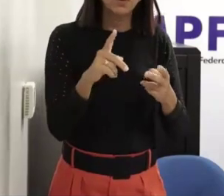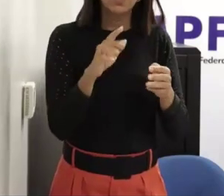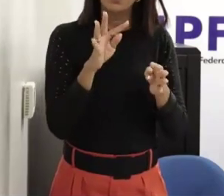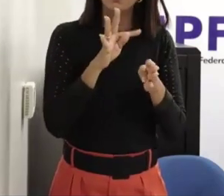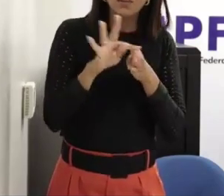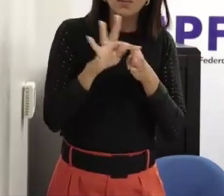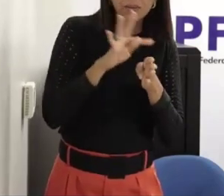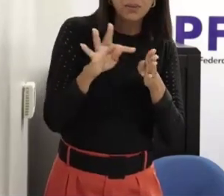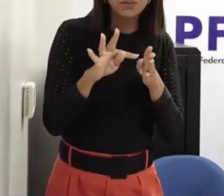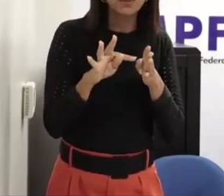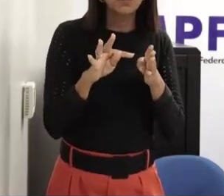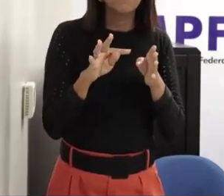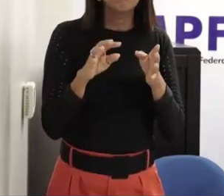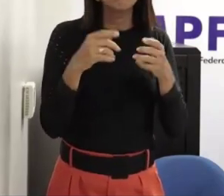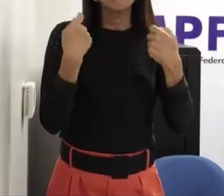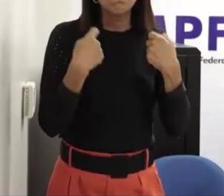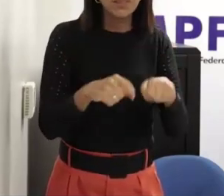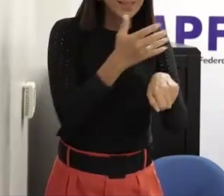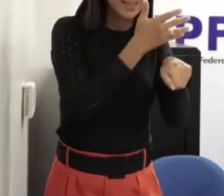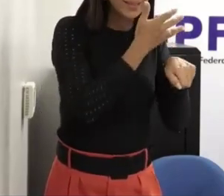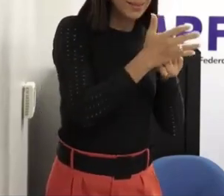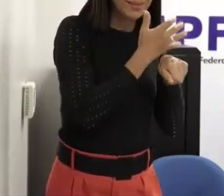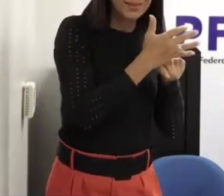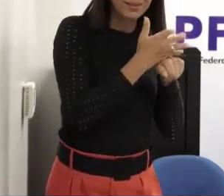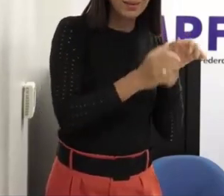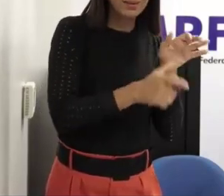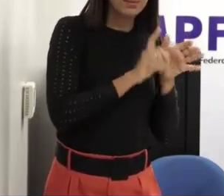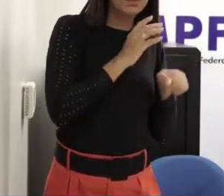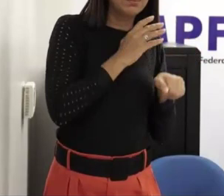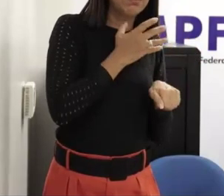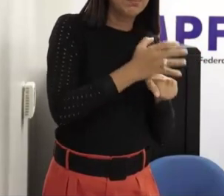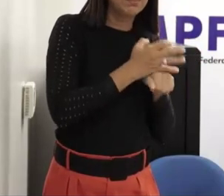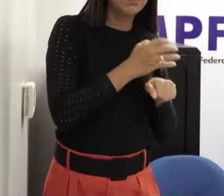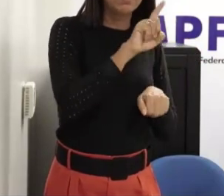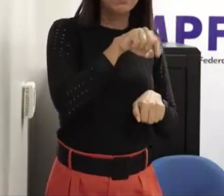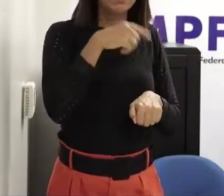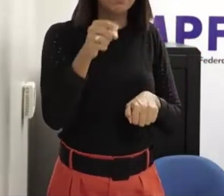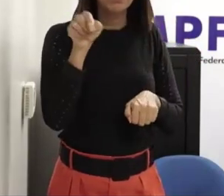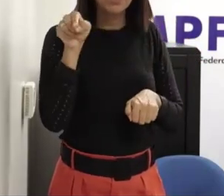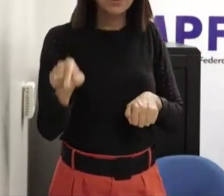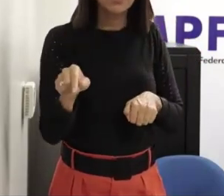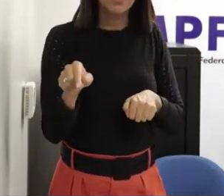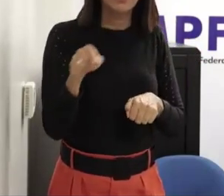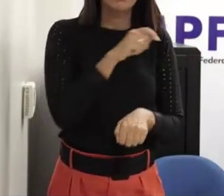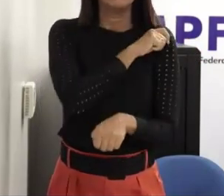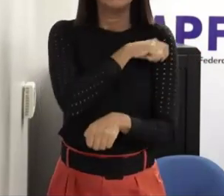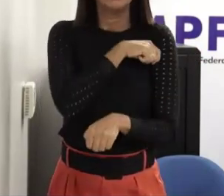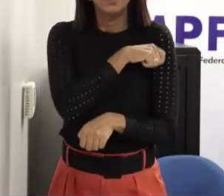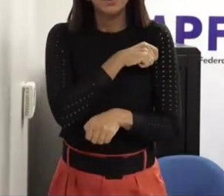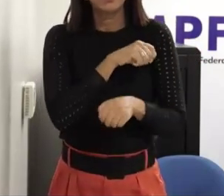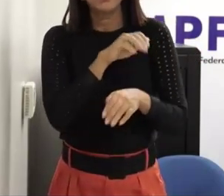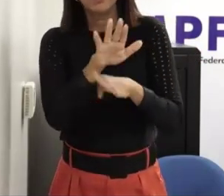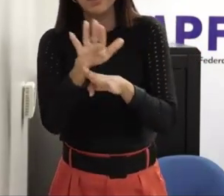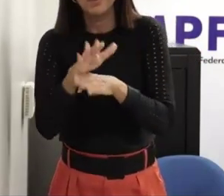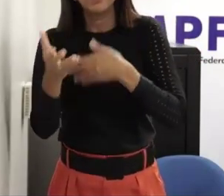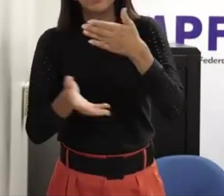academicamente que passaram por uma formação graduada para tratar com determinadas temáticas que são sensíveis hoje no